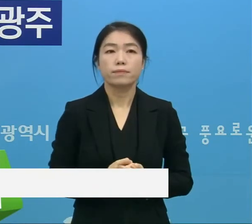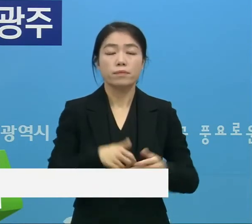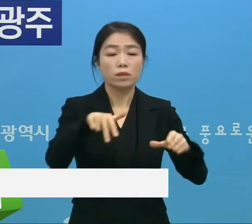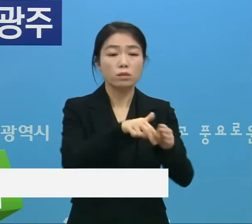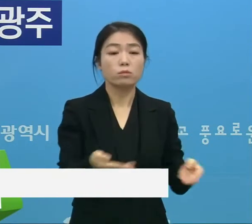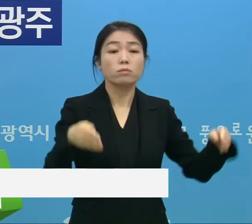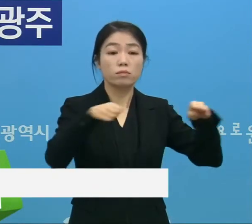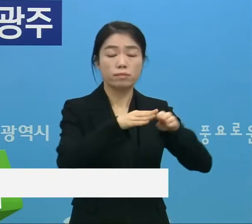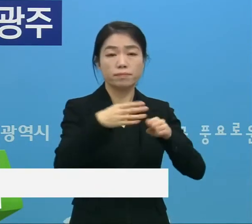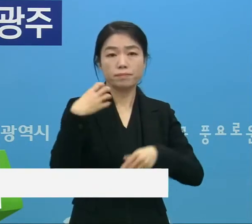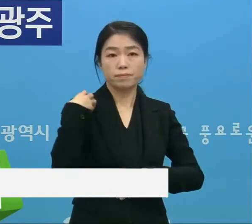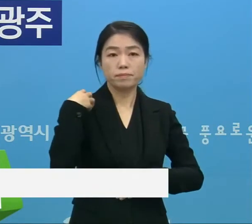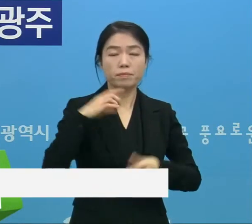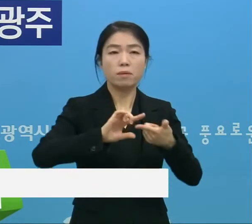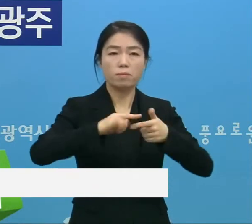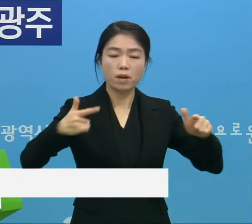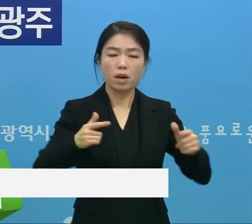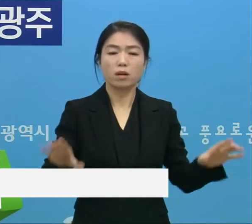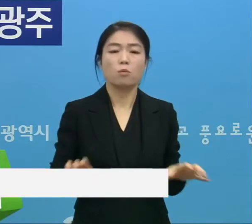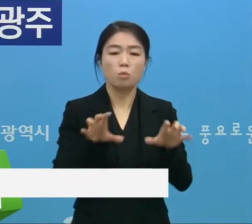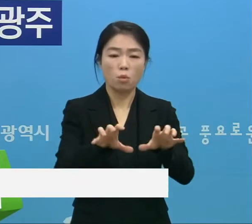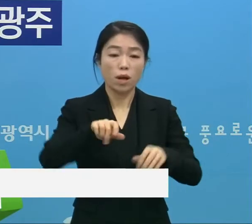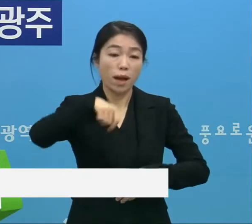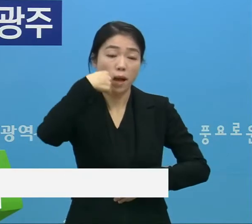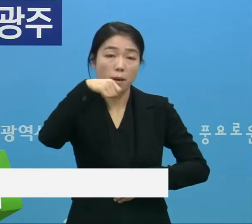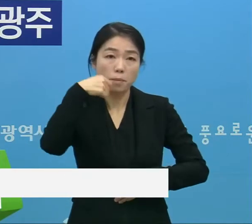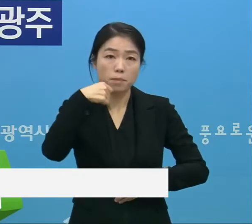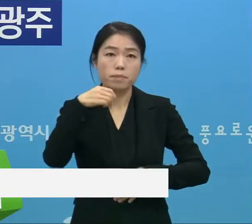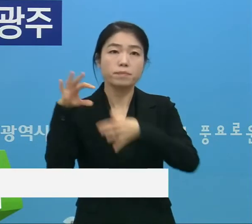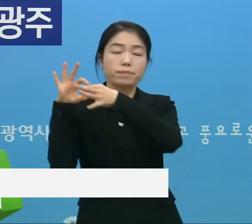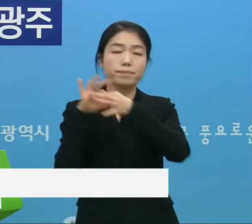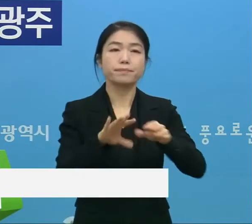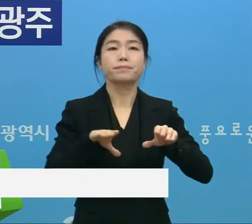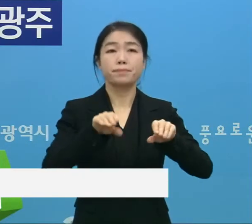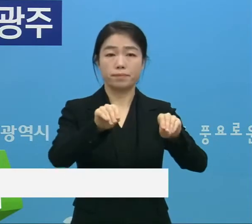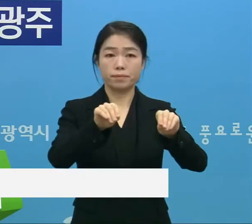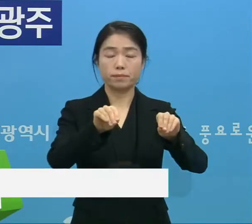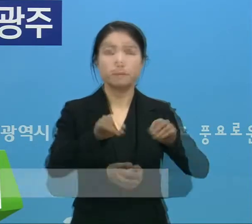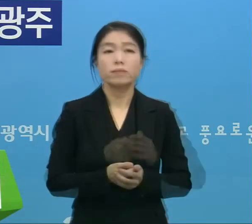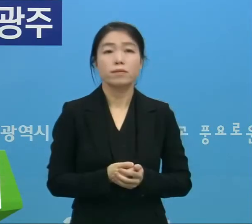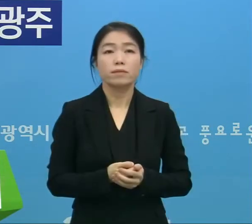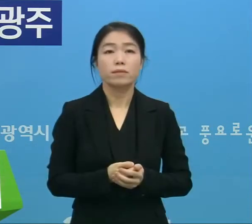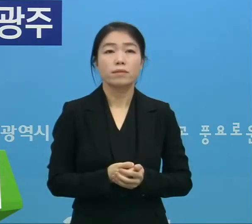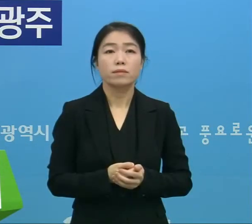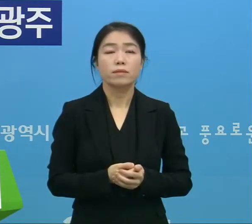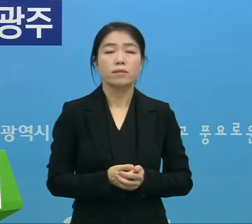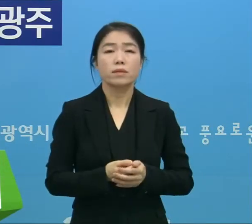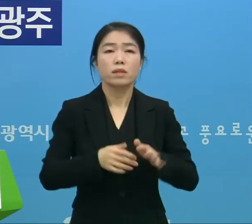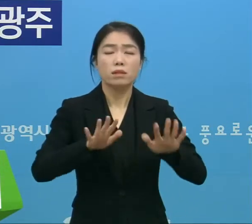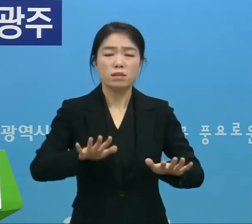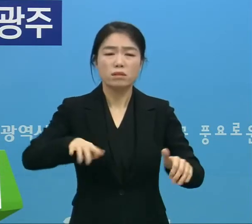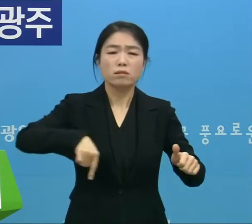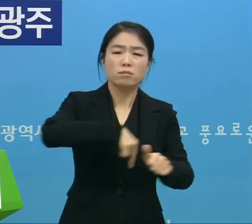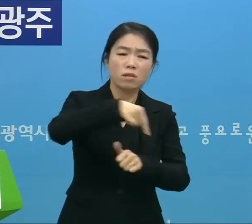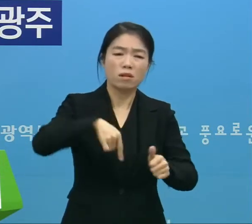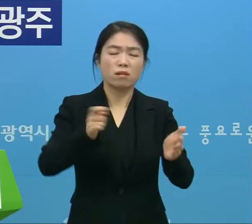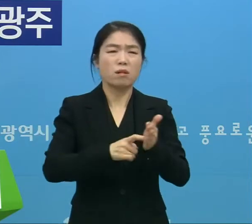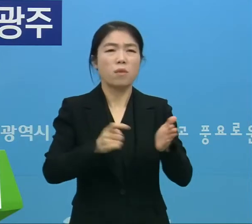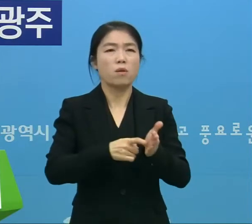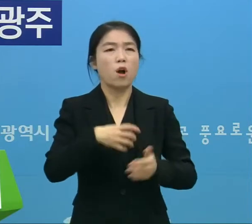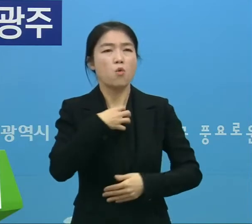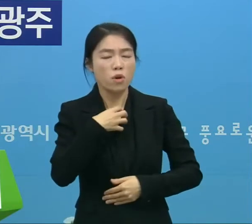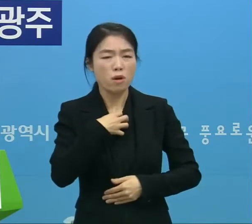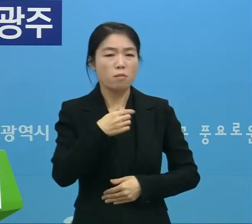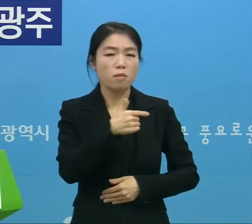종교시설이 주관하는 각종 모임과 식사는 계속 금지됩니다. 현 상황이 급박하고